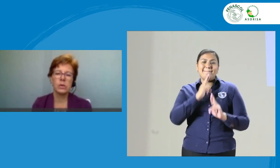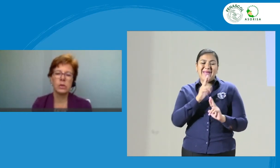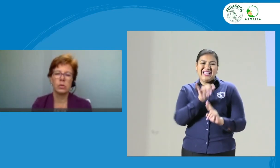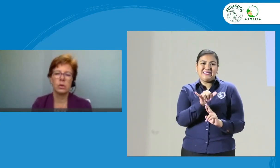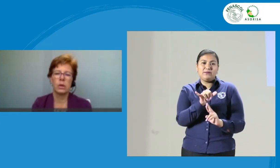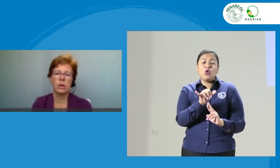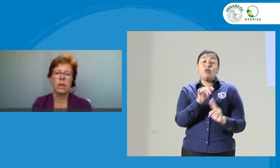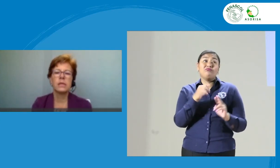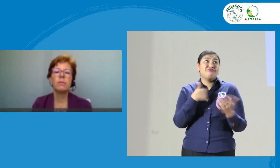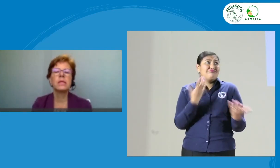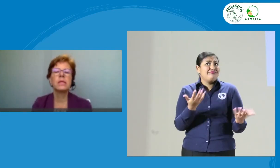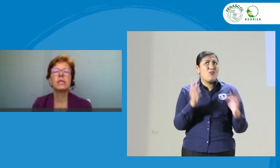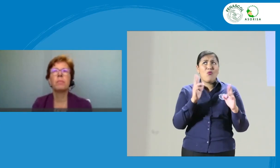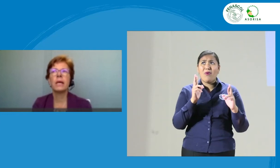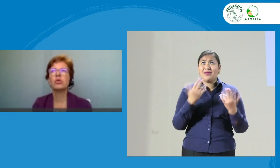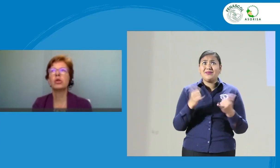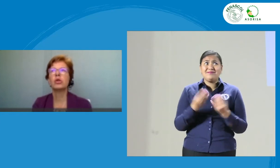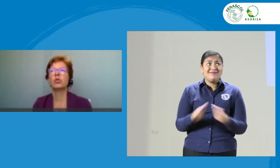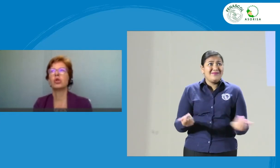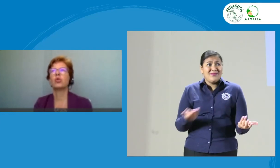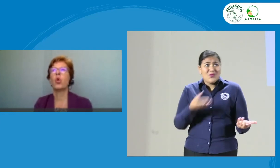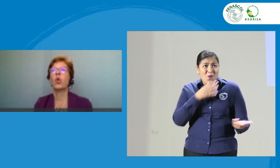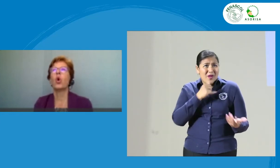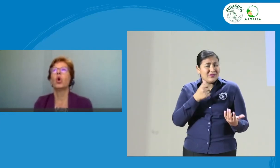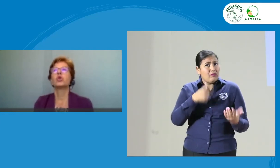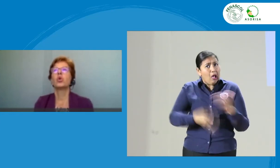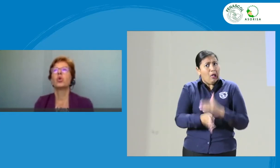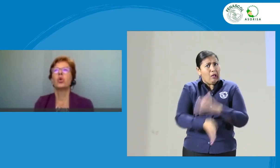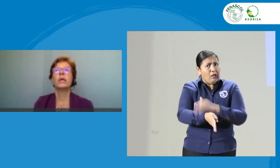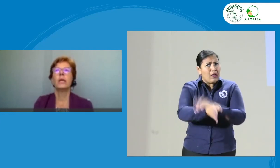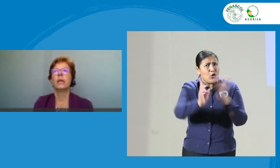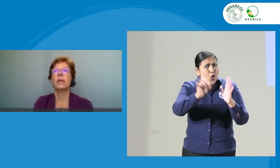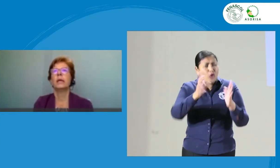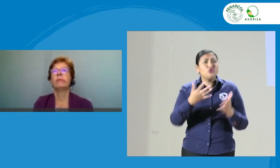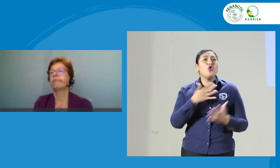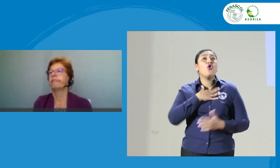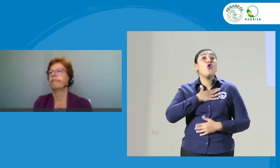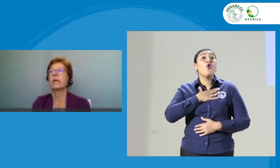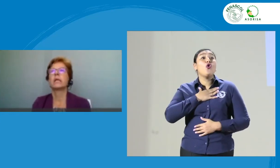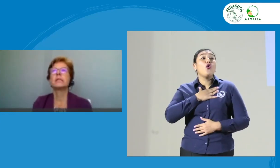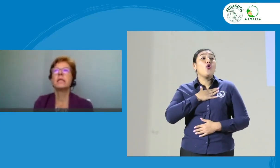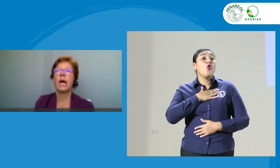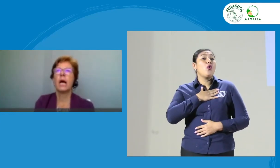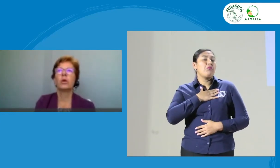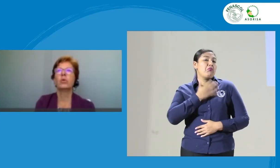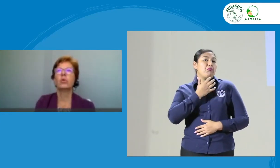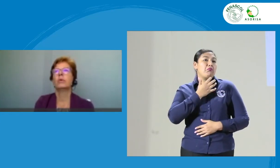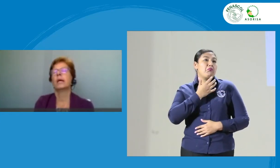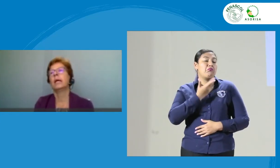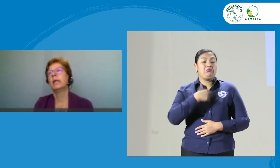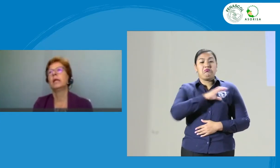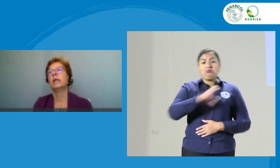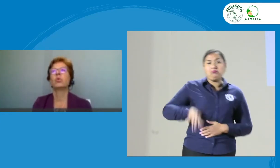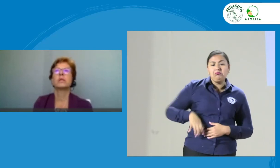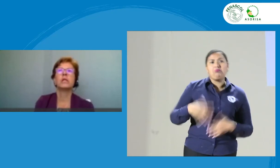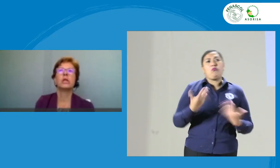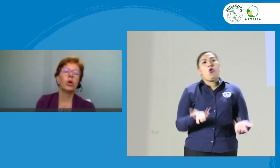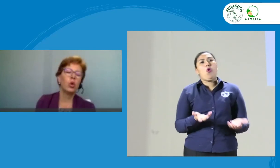existiera eso. Es decir, mis espacios en donde yo soy cristiano, evangélico,